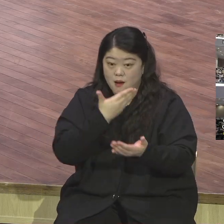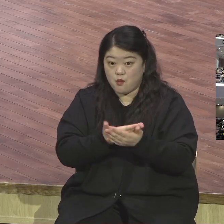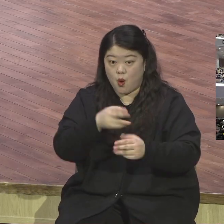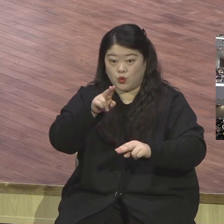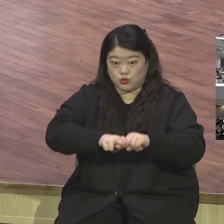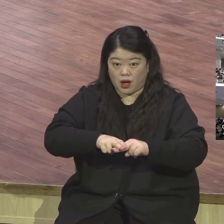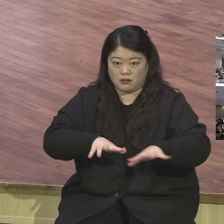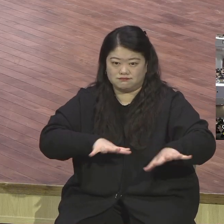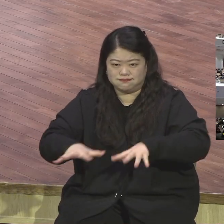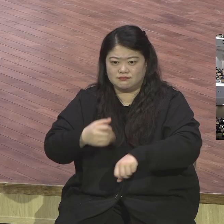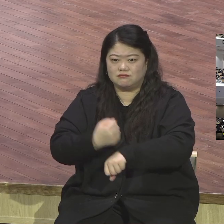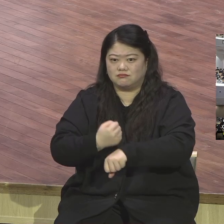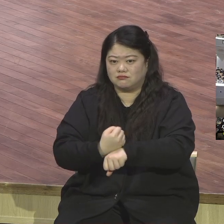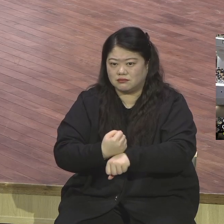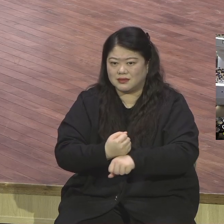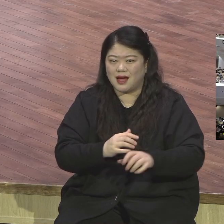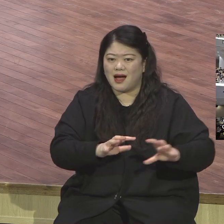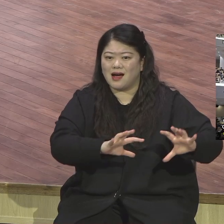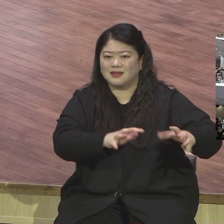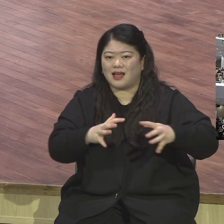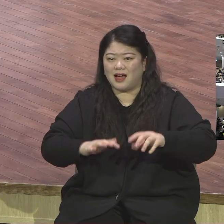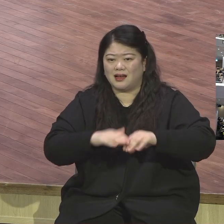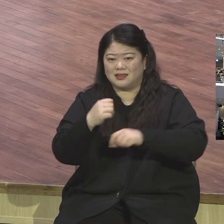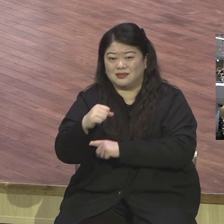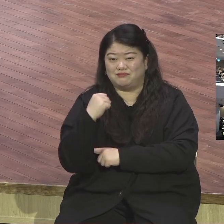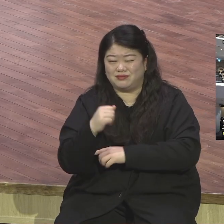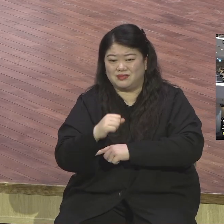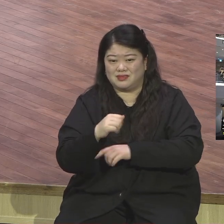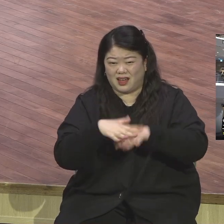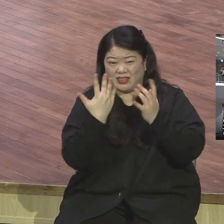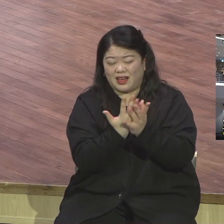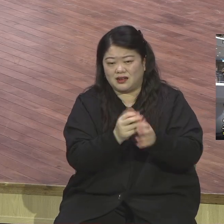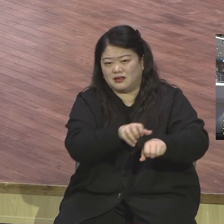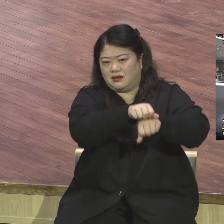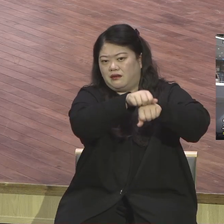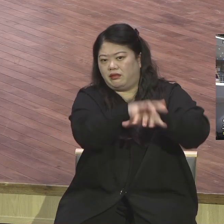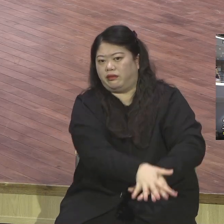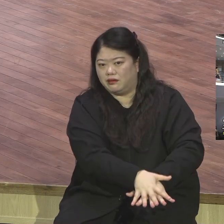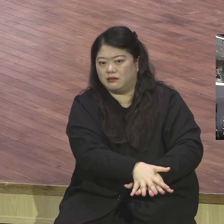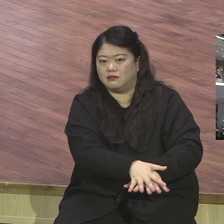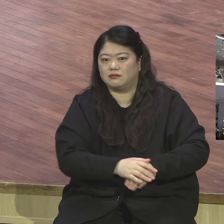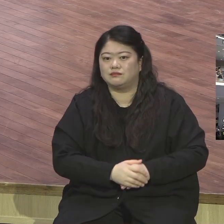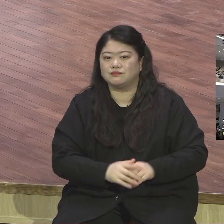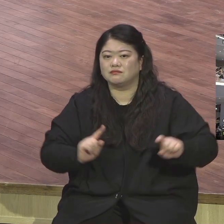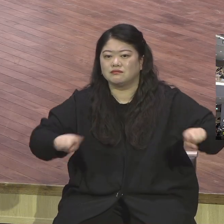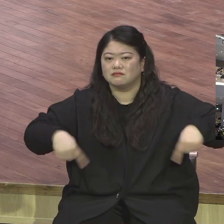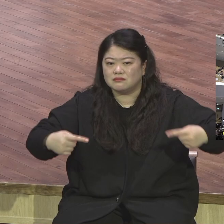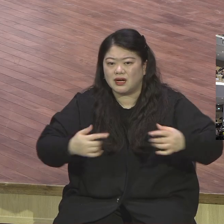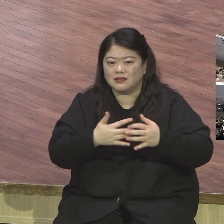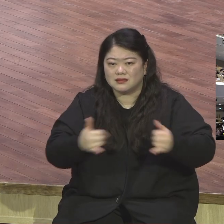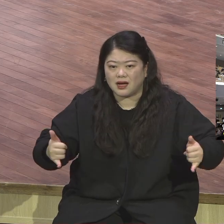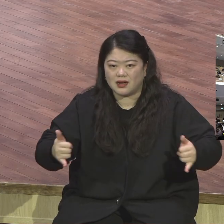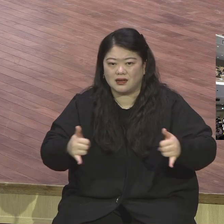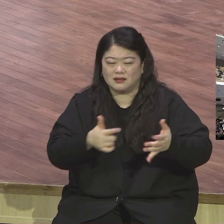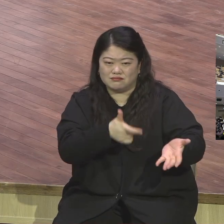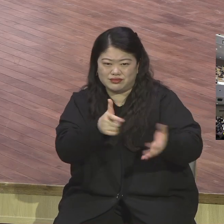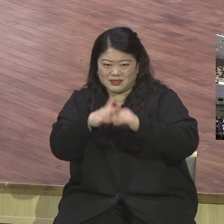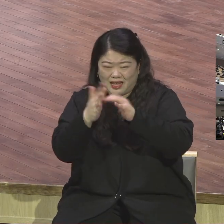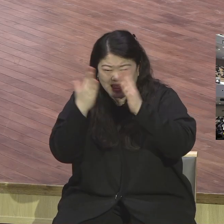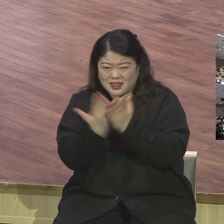것이오 여러 나라의 세력을 멸할 것이오 그 병거들과 그 탄자들 엎어뜨리리니 말과 그